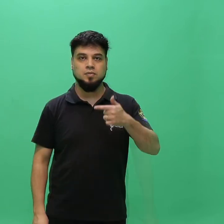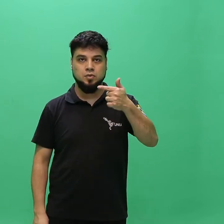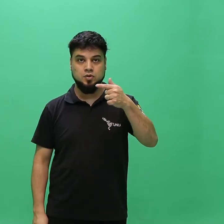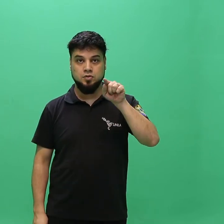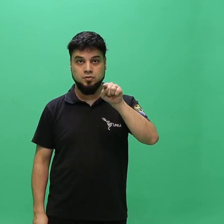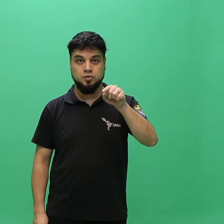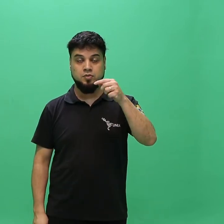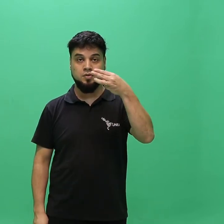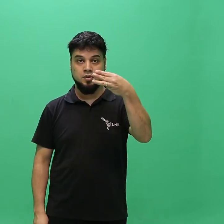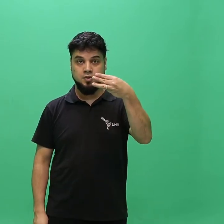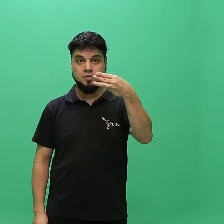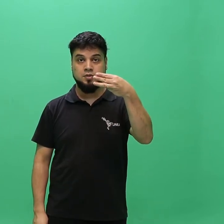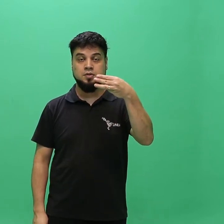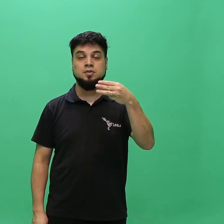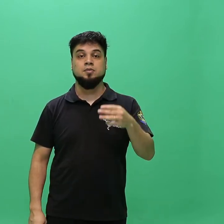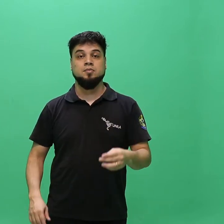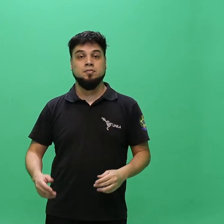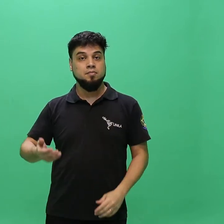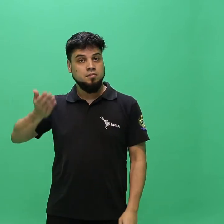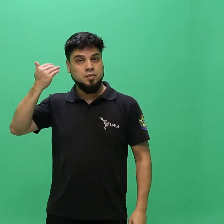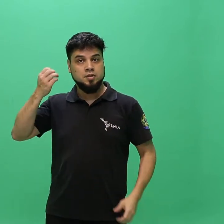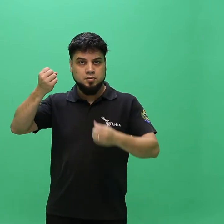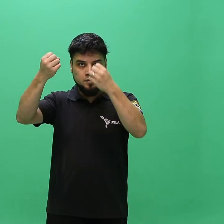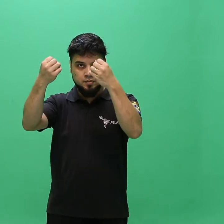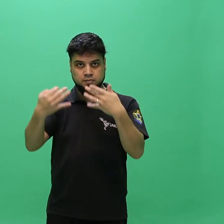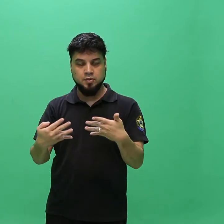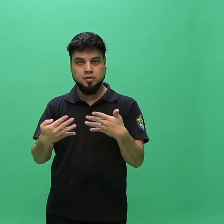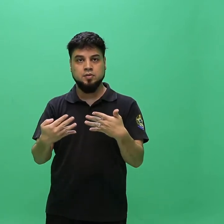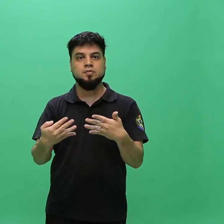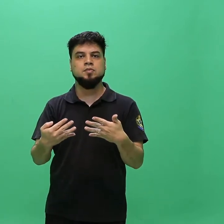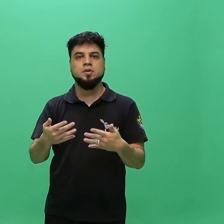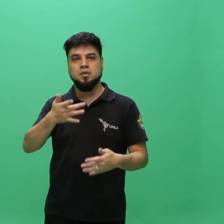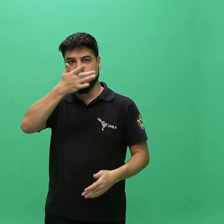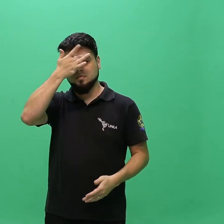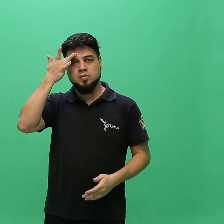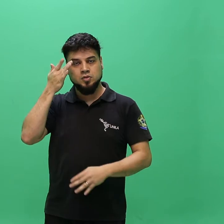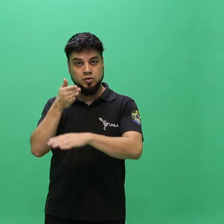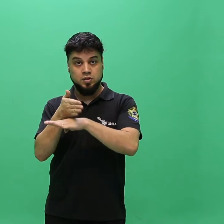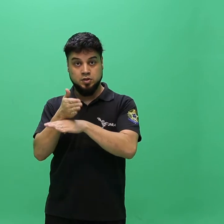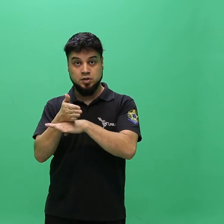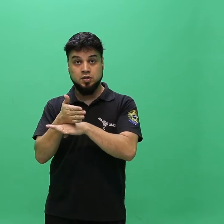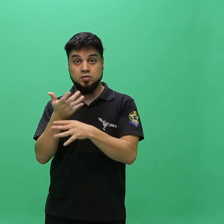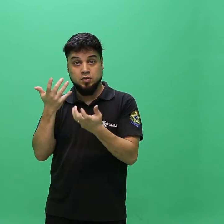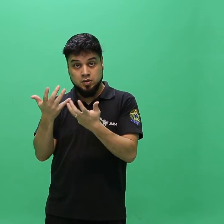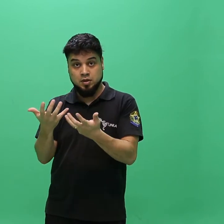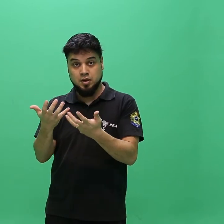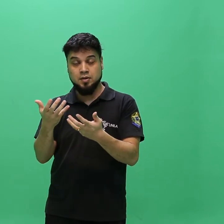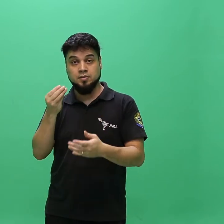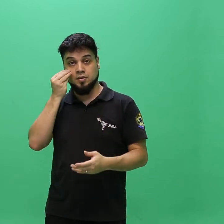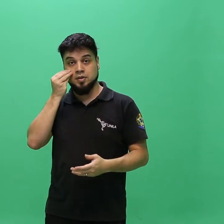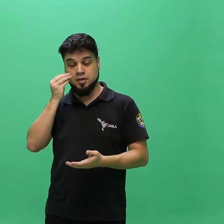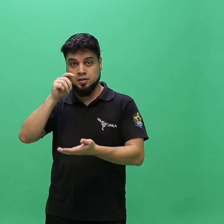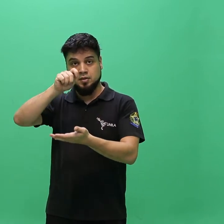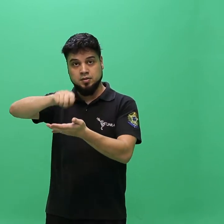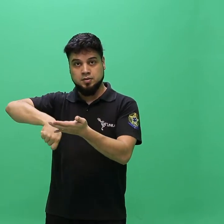2.3. Tendo em vista o disposto no item supracitado,